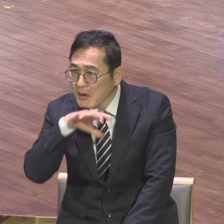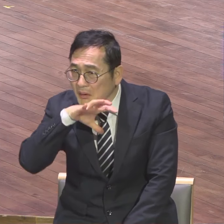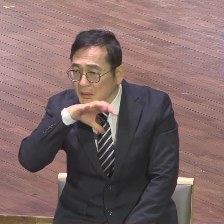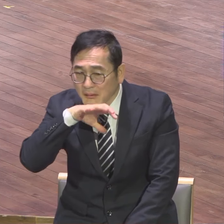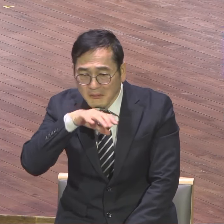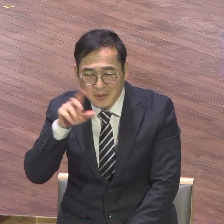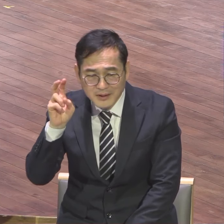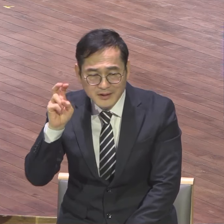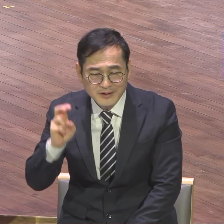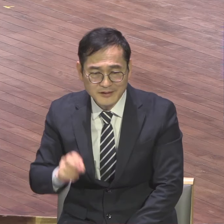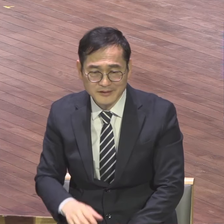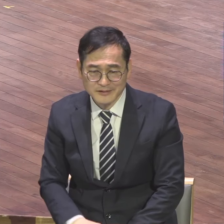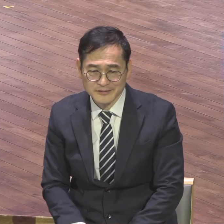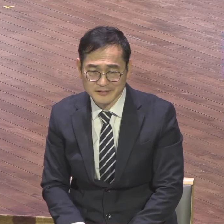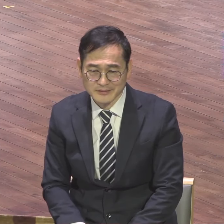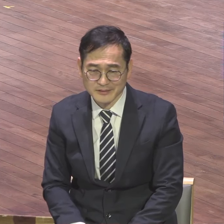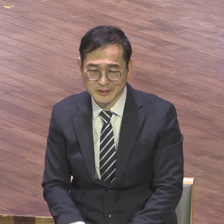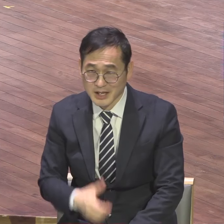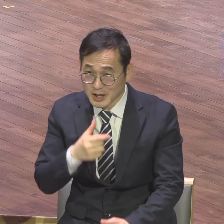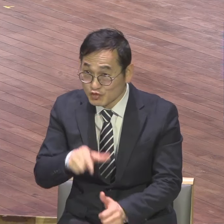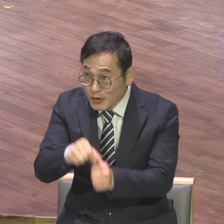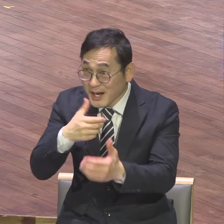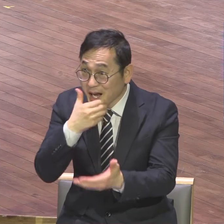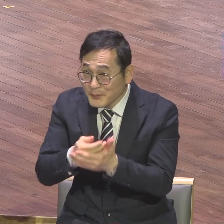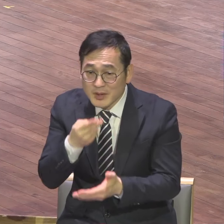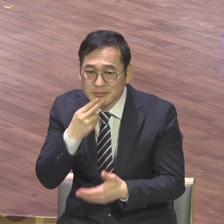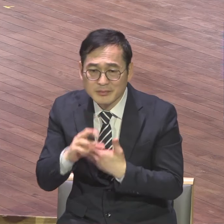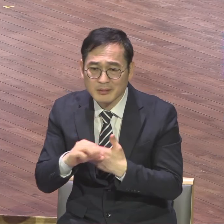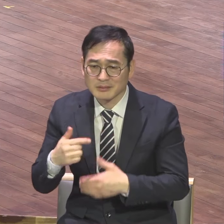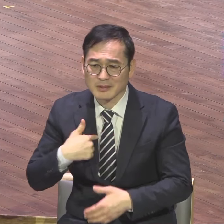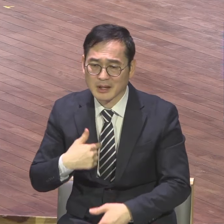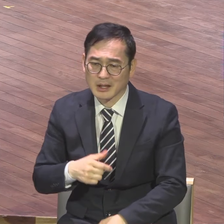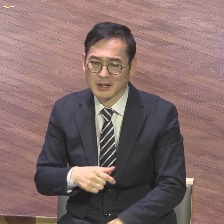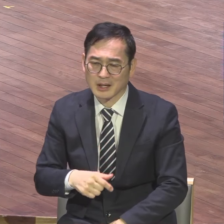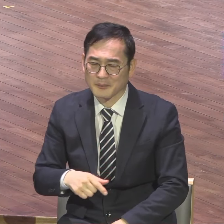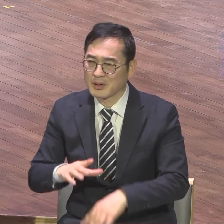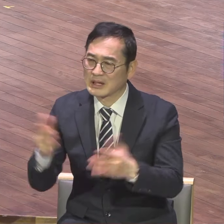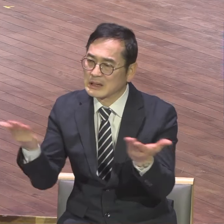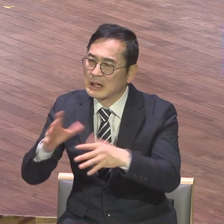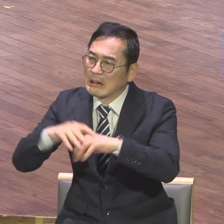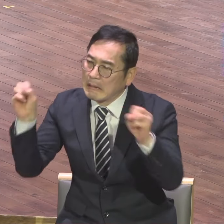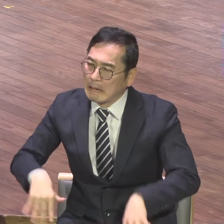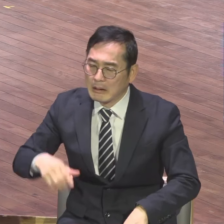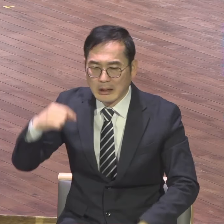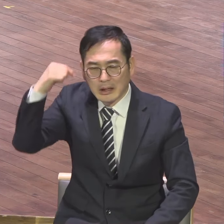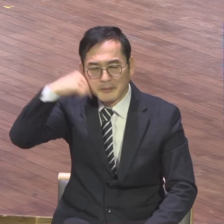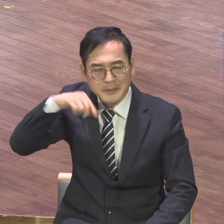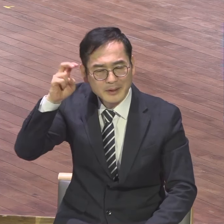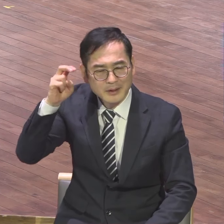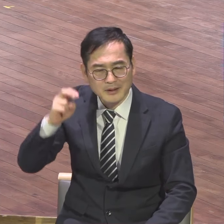어떻게 이 강박한 세상 얼마나 힘든 세상에서 이거 감당하겠어요